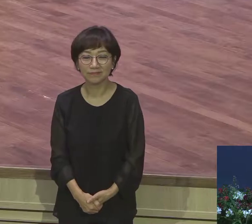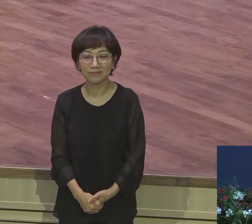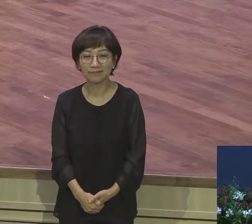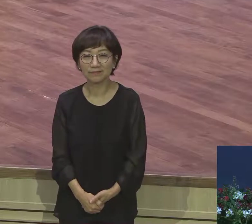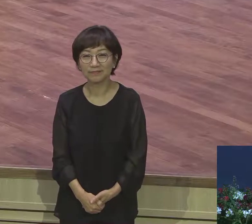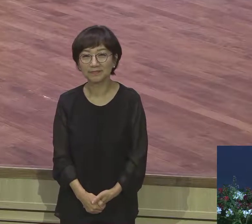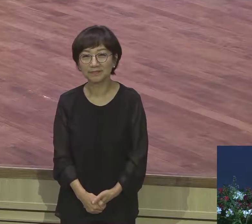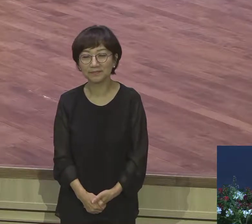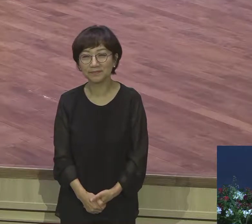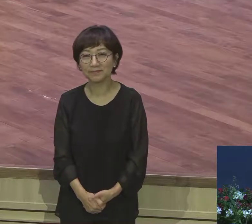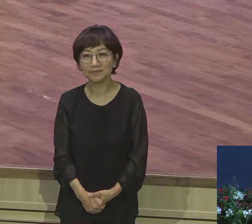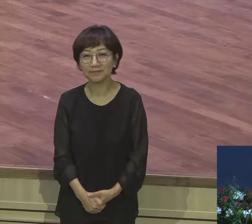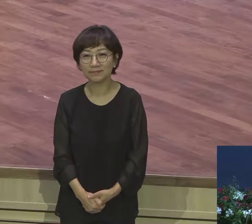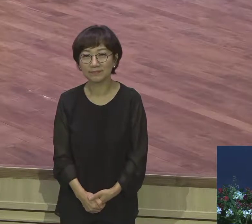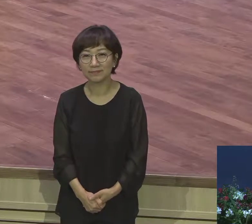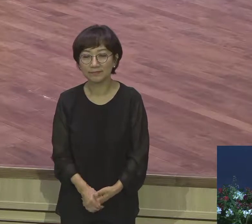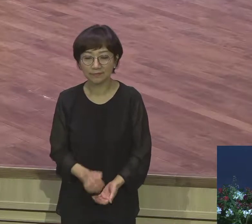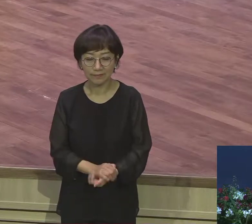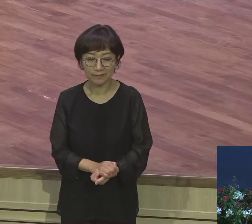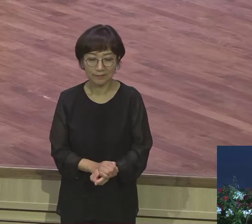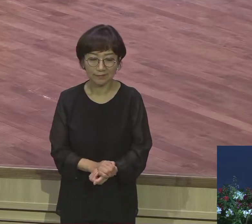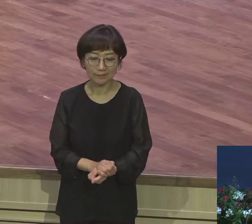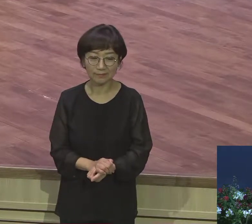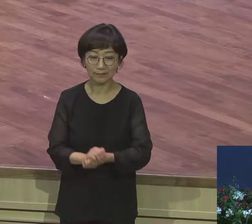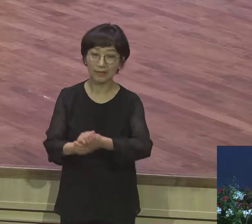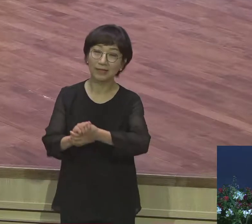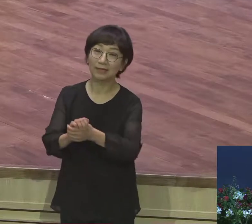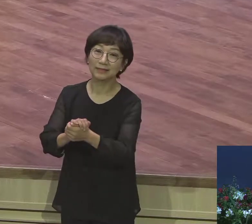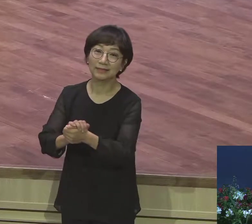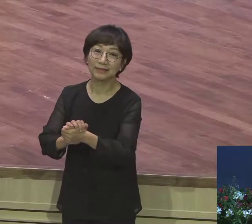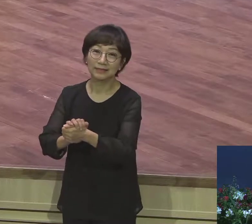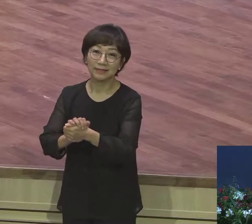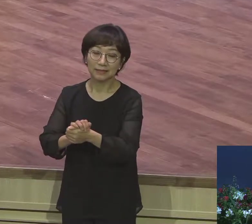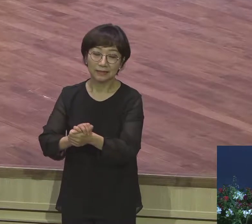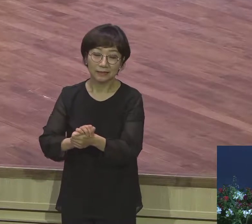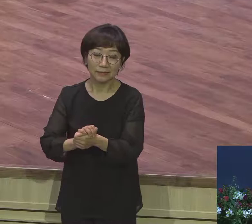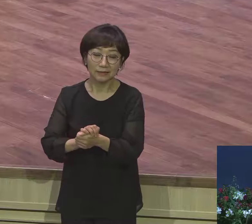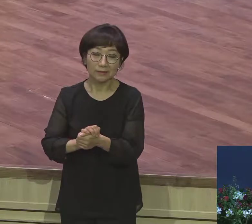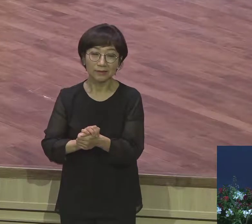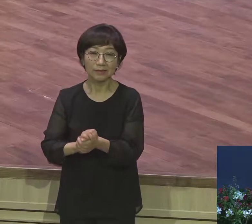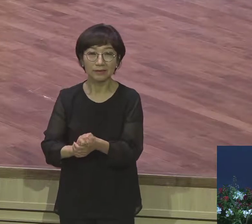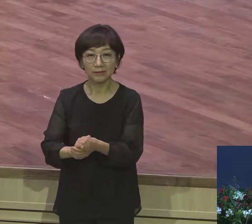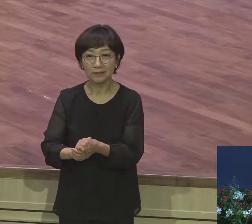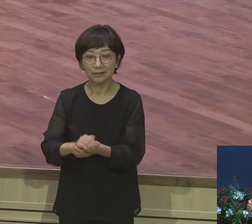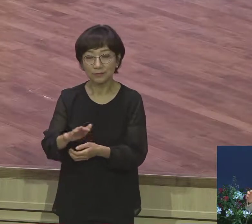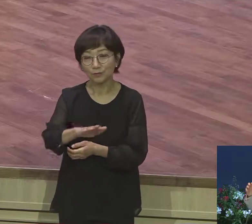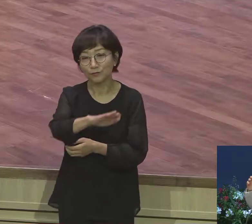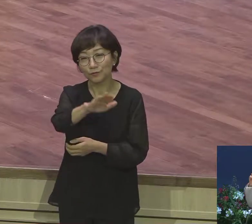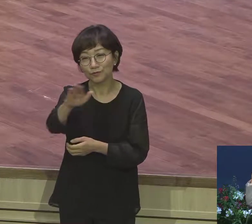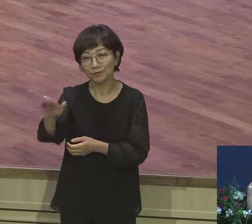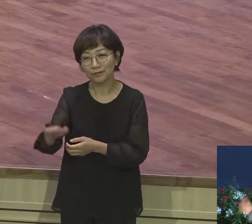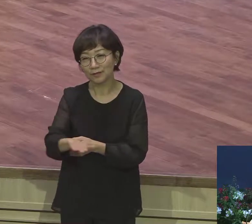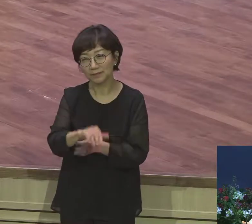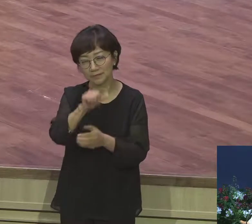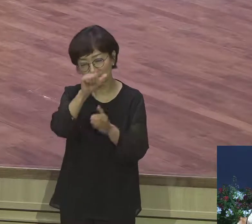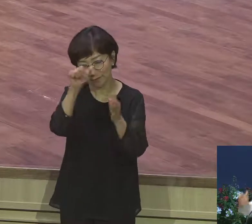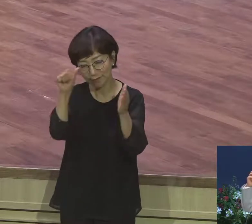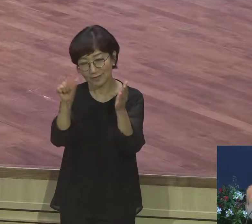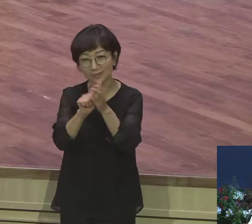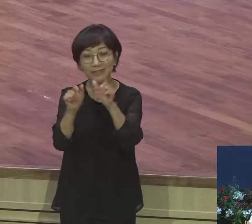삶의 일부분이 아니 삶의 참부를 하나님을 믿고 어찌하고